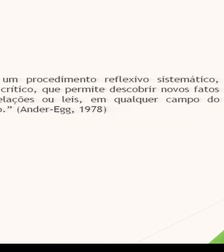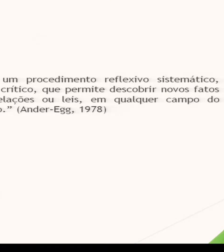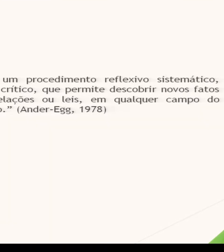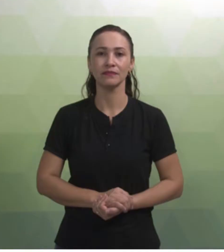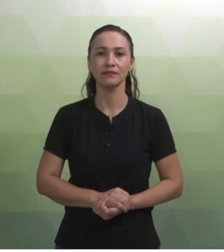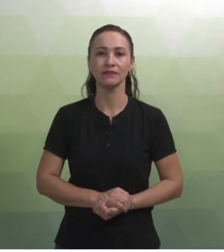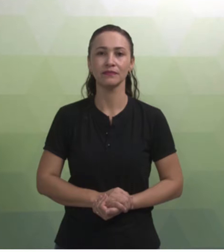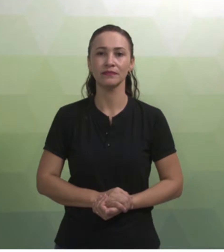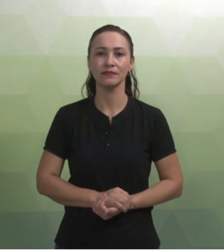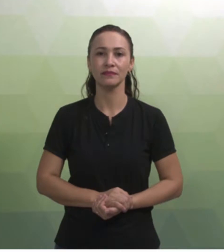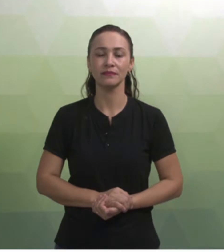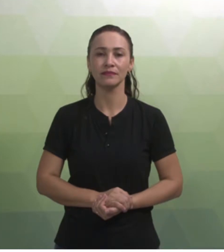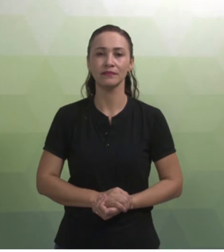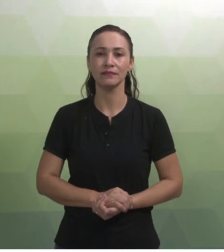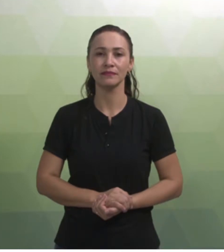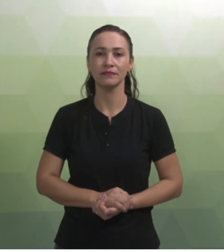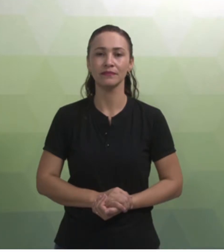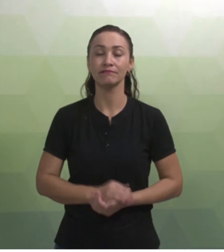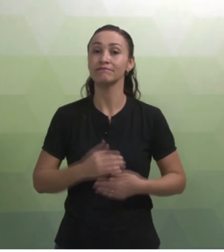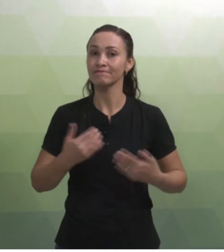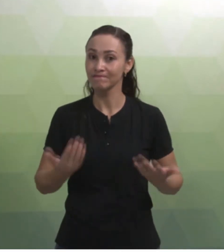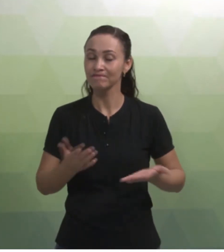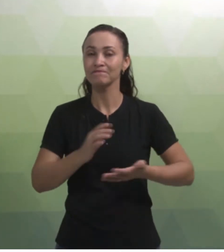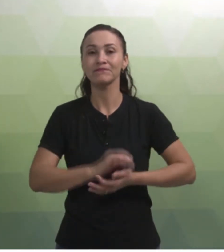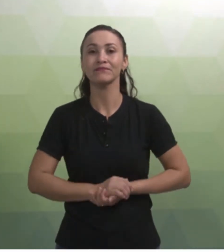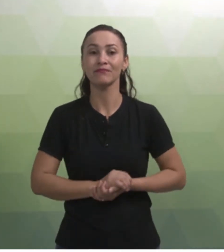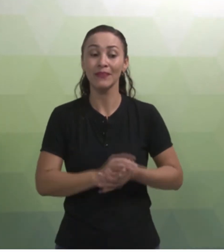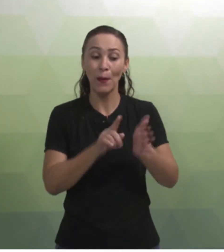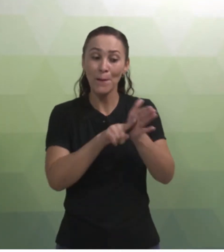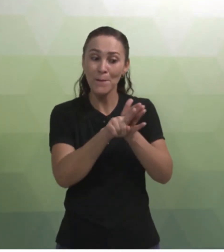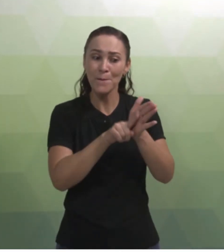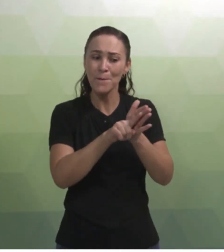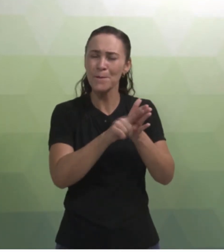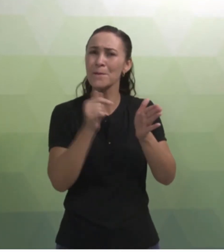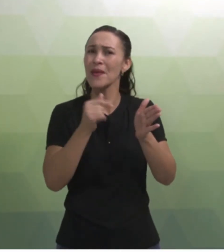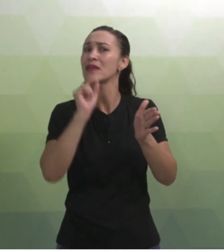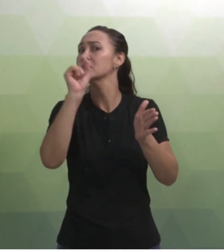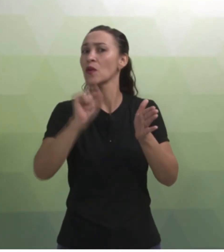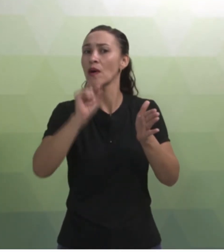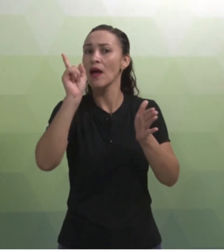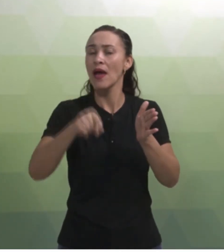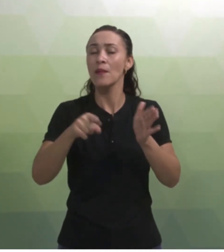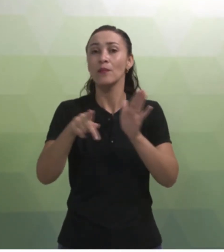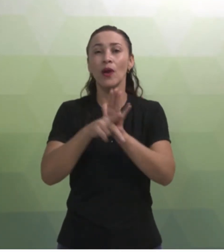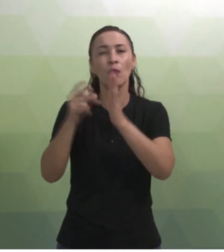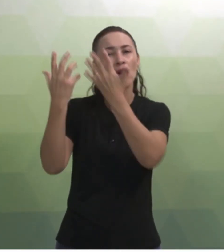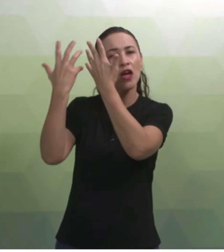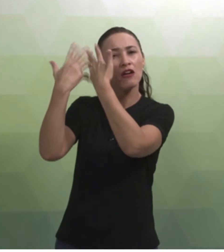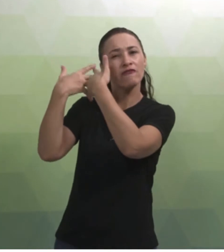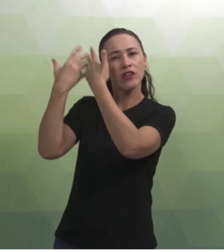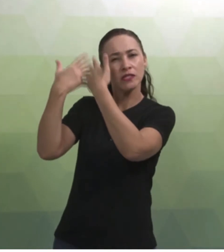Bom, pesquisa é um procedimento reflexivo, sistemático,